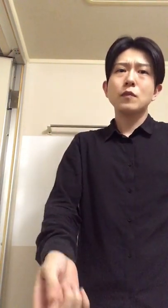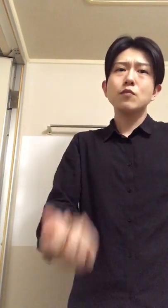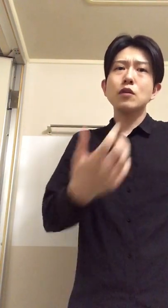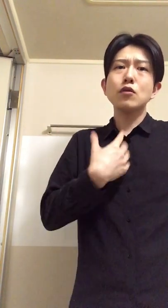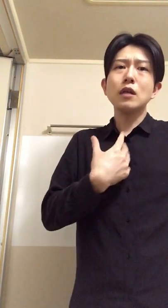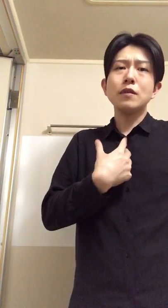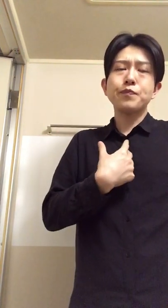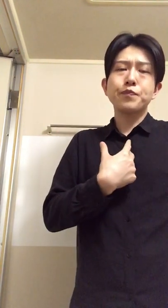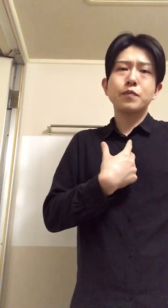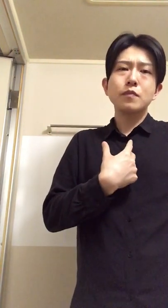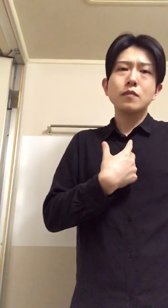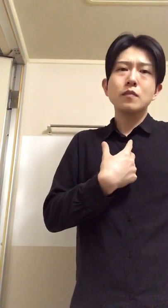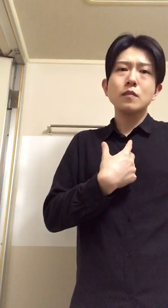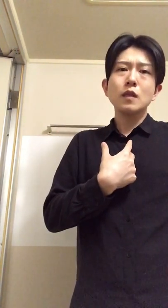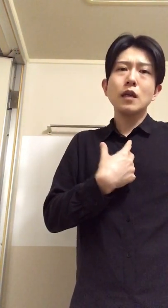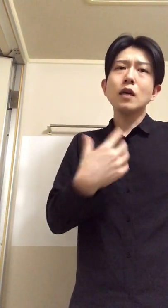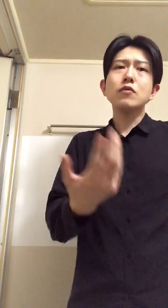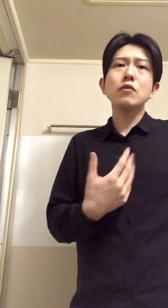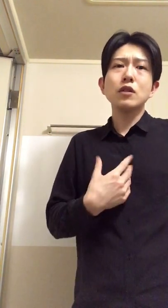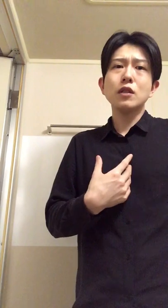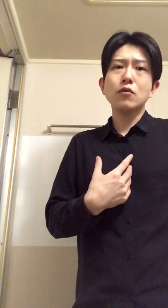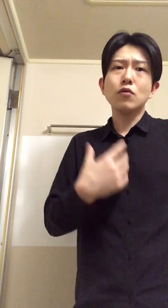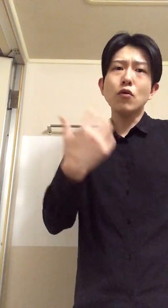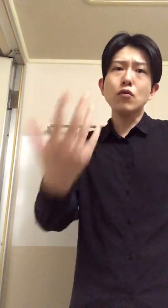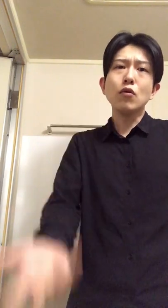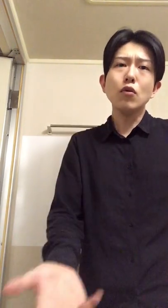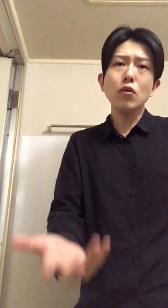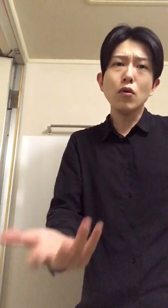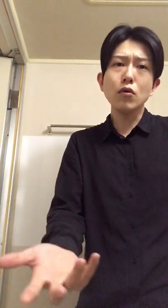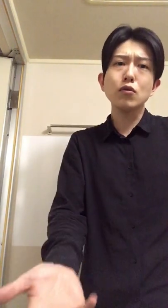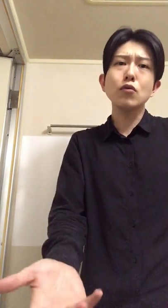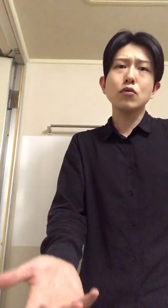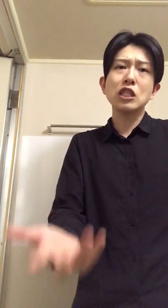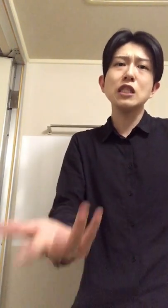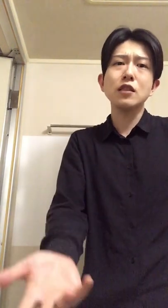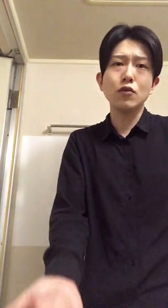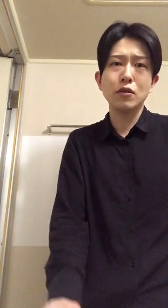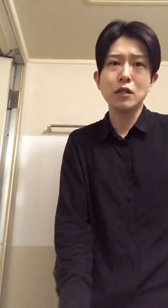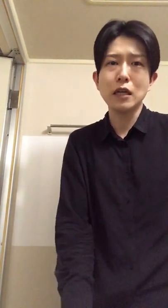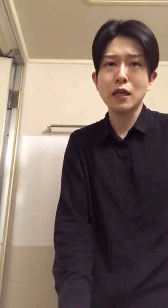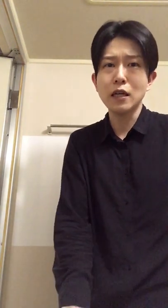別にそれは選ぶってるわけじゃないよ本当のこと真実を言ってるだけだから